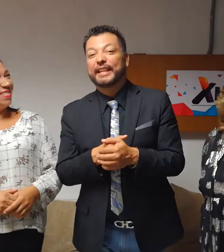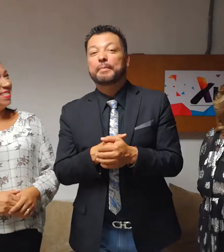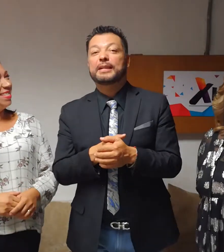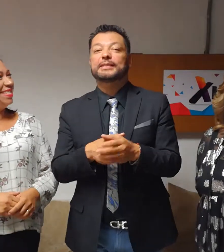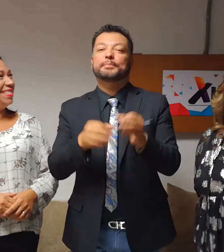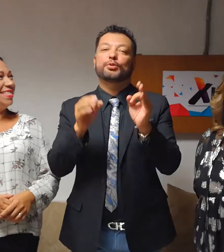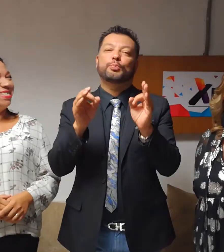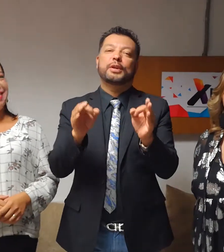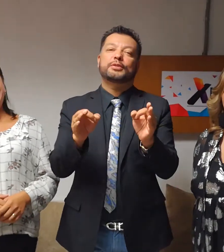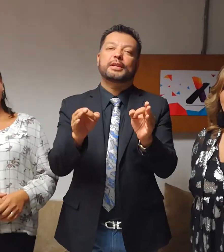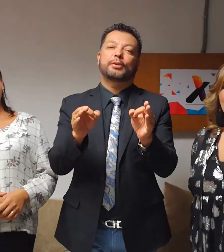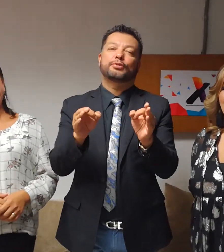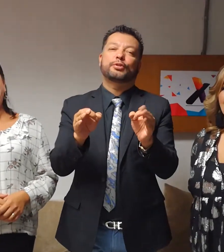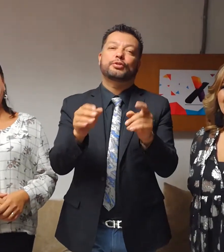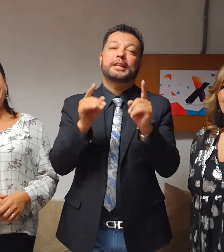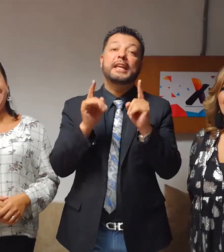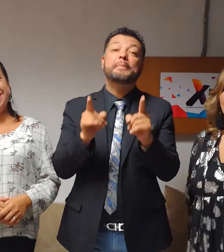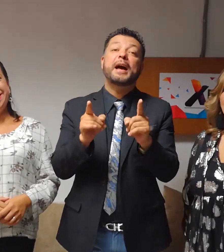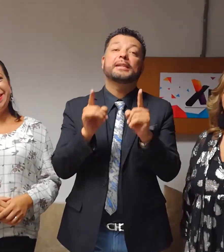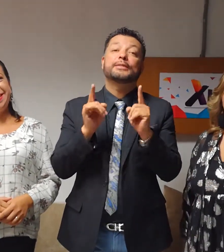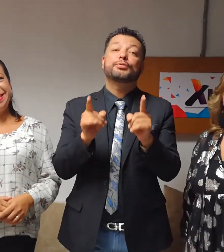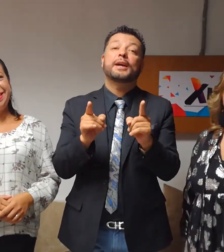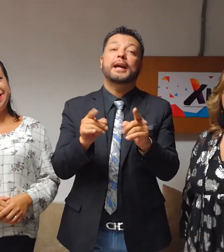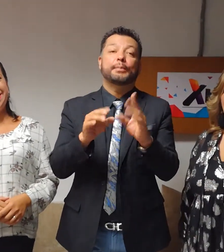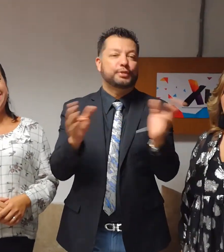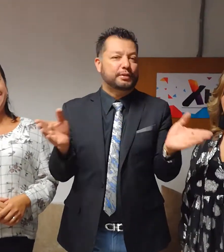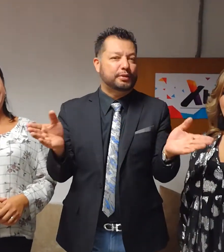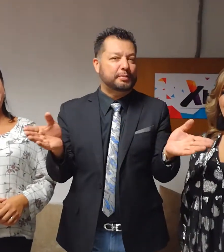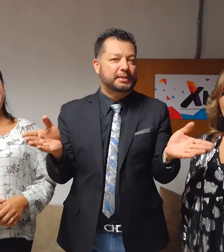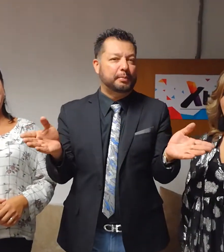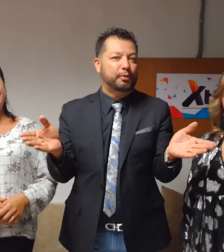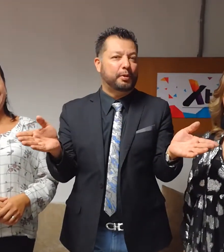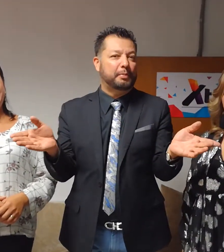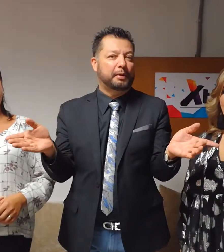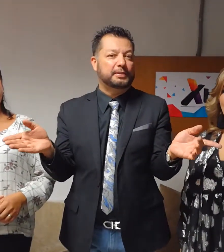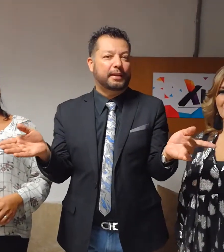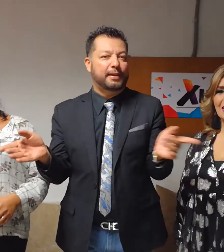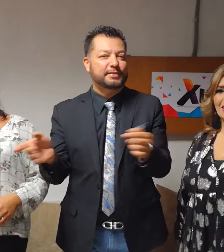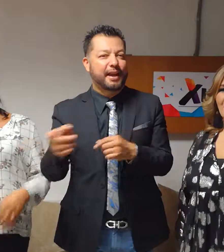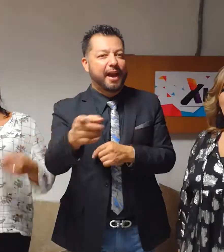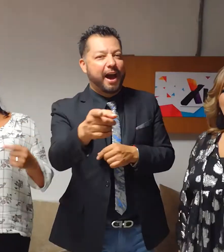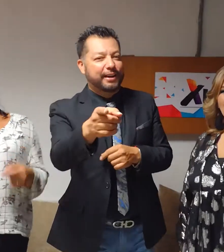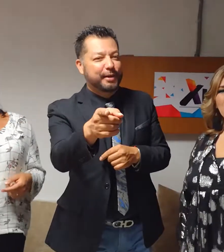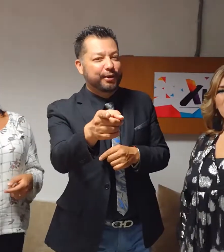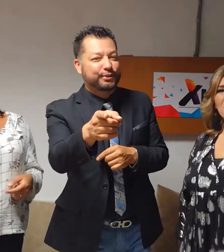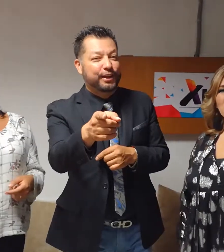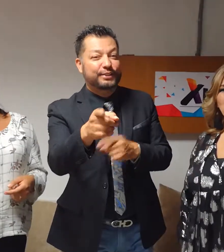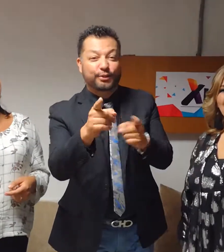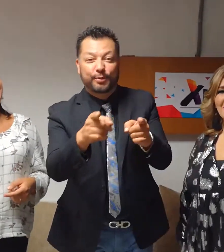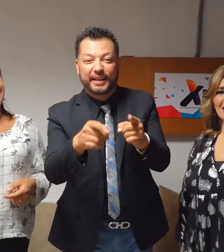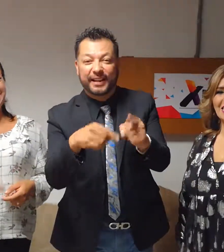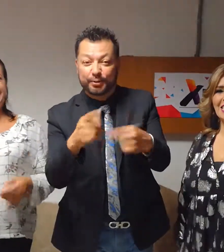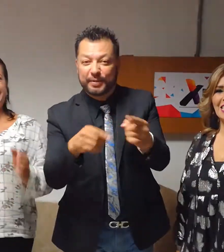además, por supuesto, estará con nosotros Irma de Zúñiga y muchas cosas más en el mejor programa de revista que es... ¡Arriba Corazones! No pierdan todo mañana.